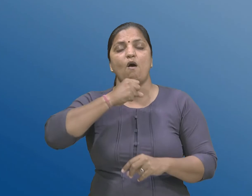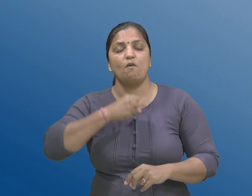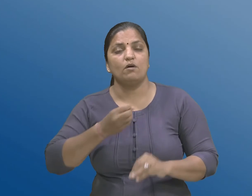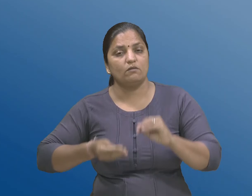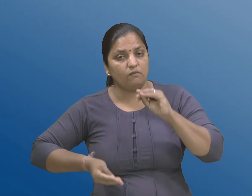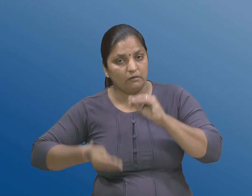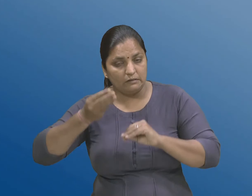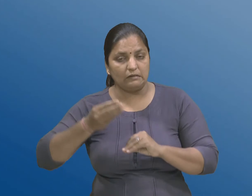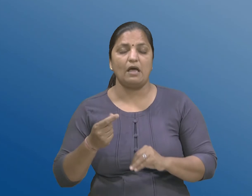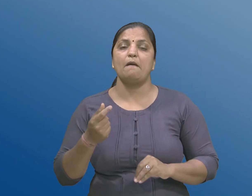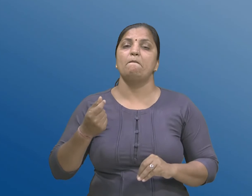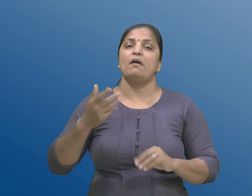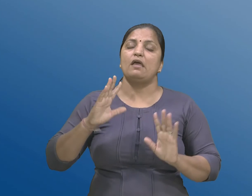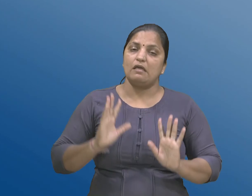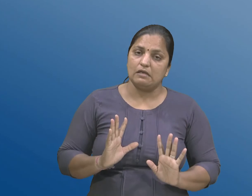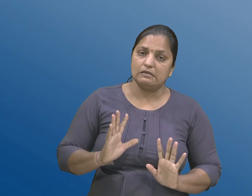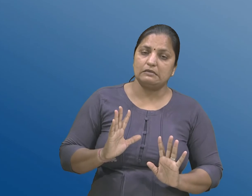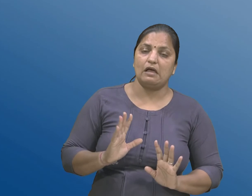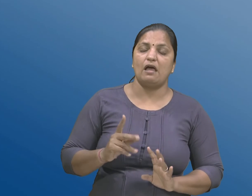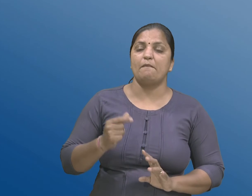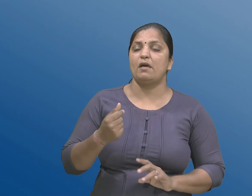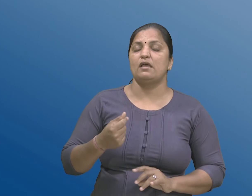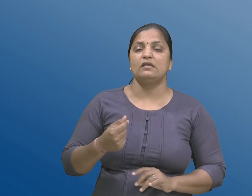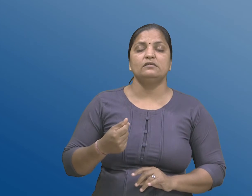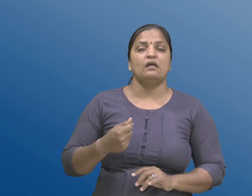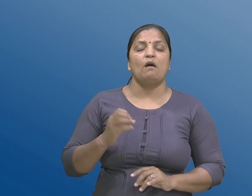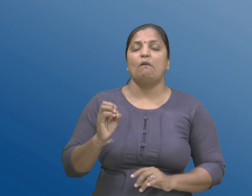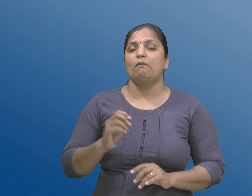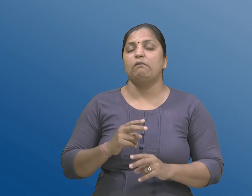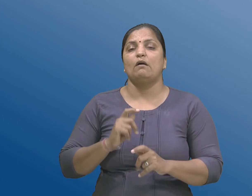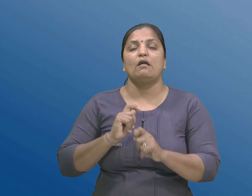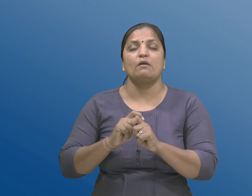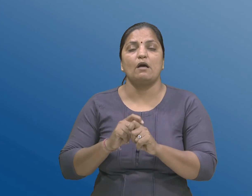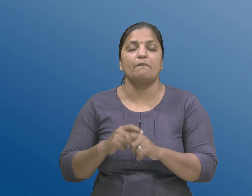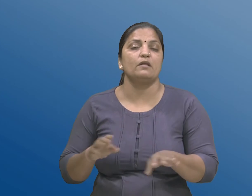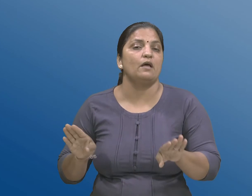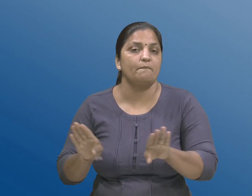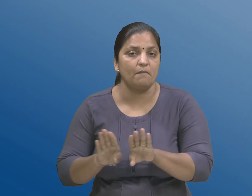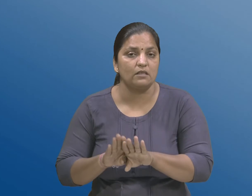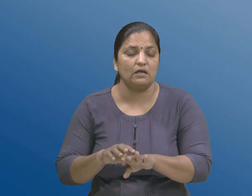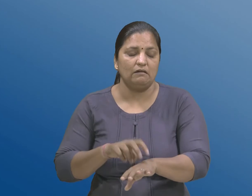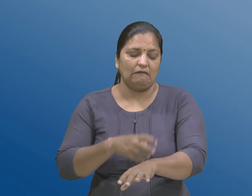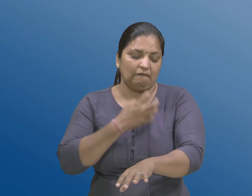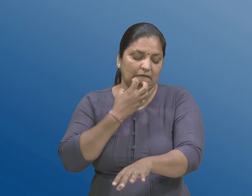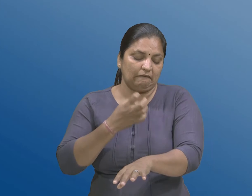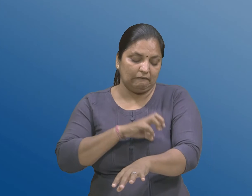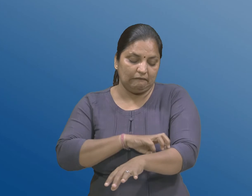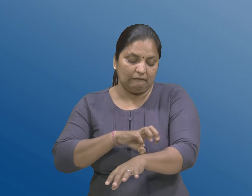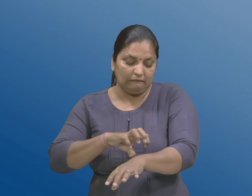कोई आर्थिक उपारजनवाव यह साय करता रोके, अने रक्तपीत रोगमुक्त परिभाशानू